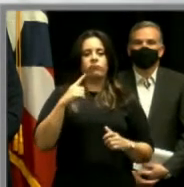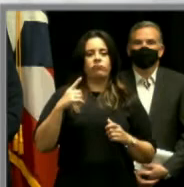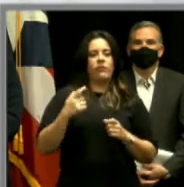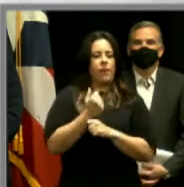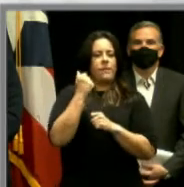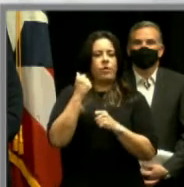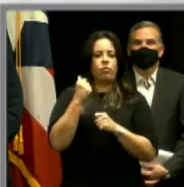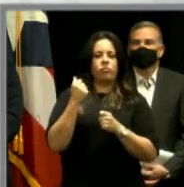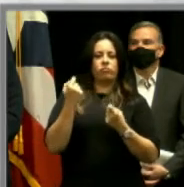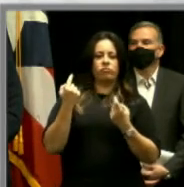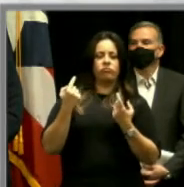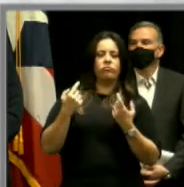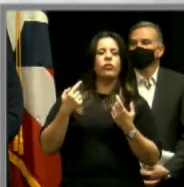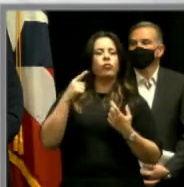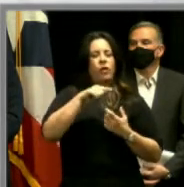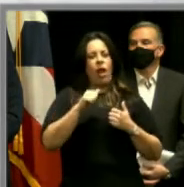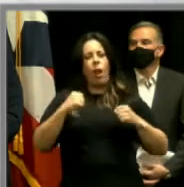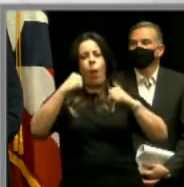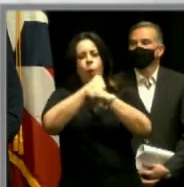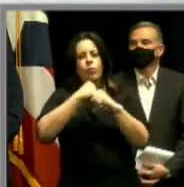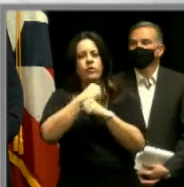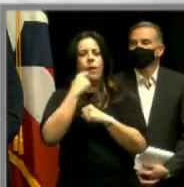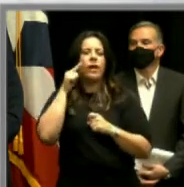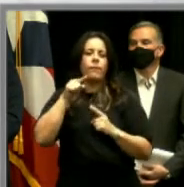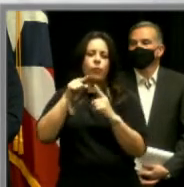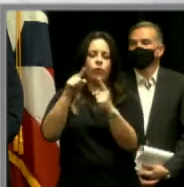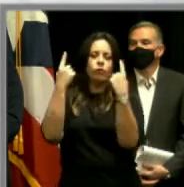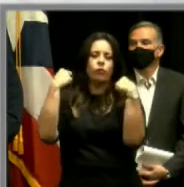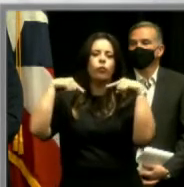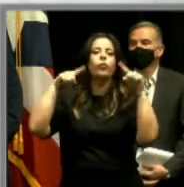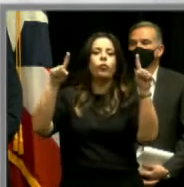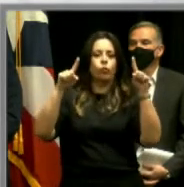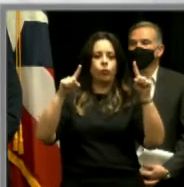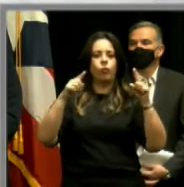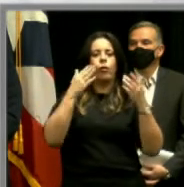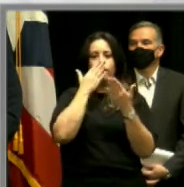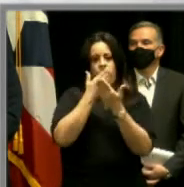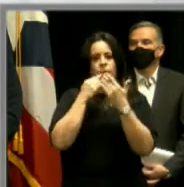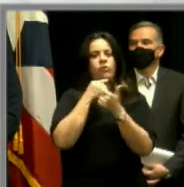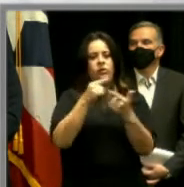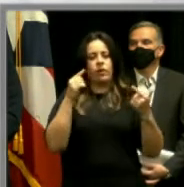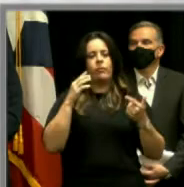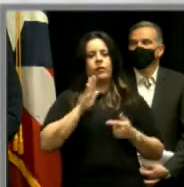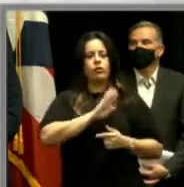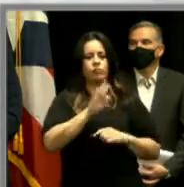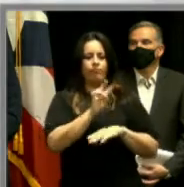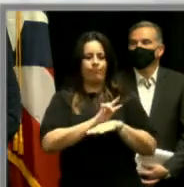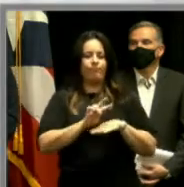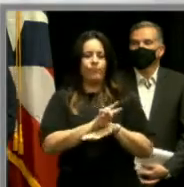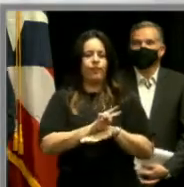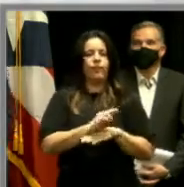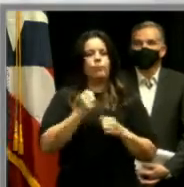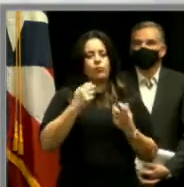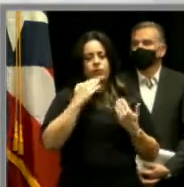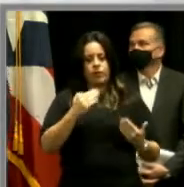llevar esta lucha para lograr este propósito y esta gran noticia para su pueblo hoy. Muchas gracias.